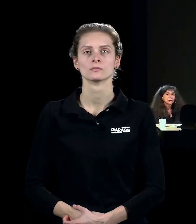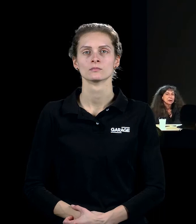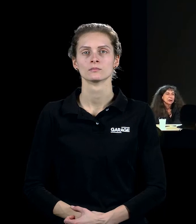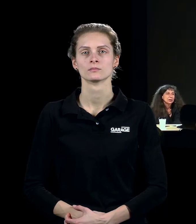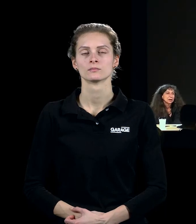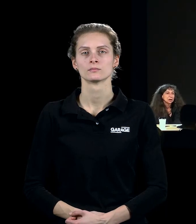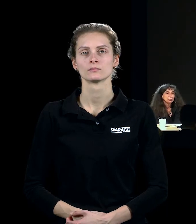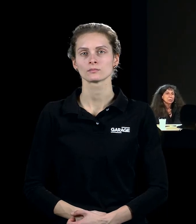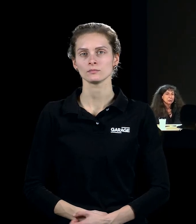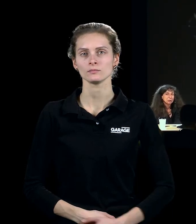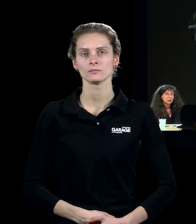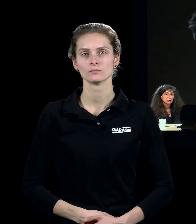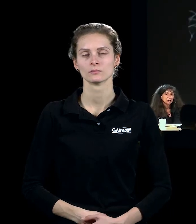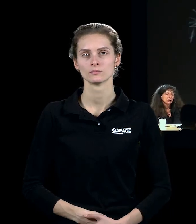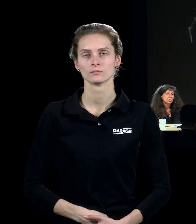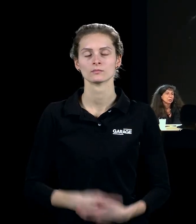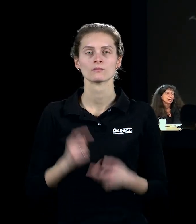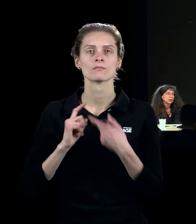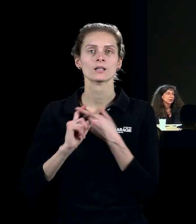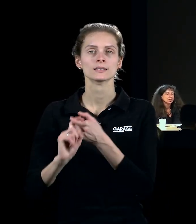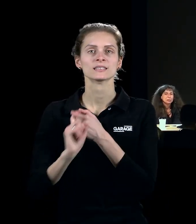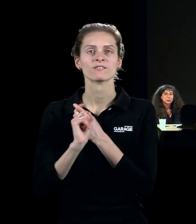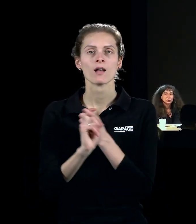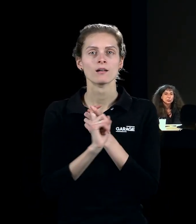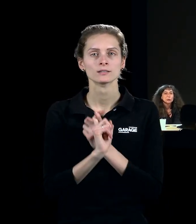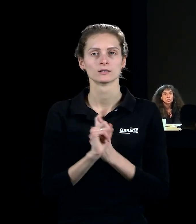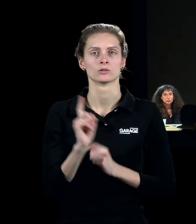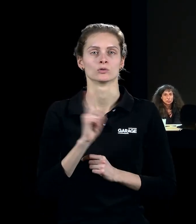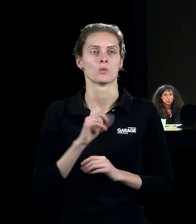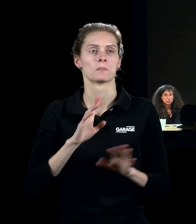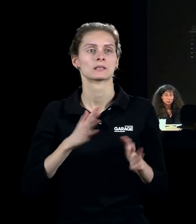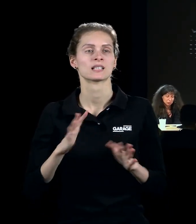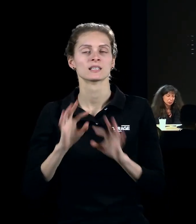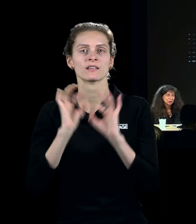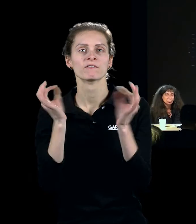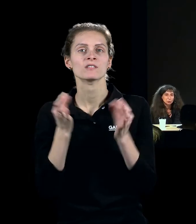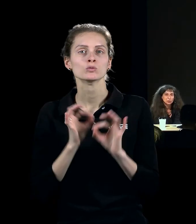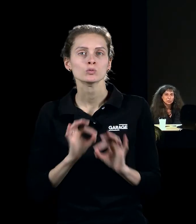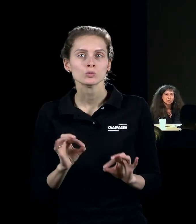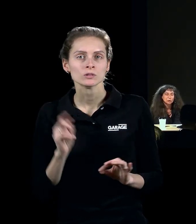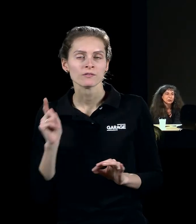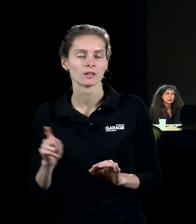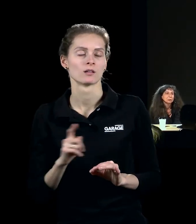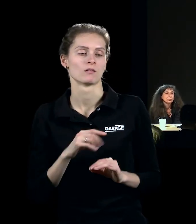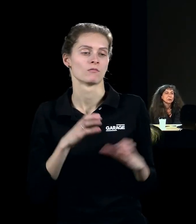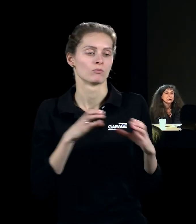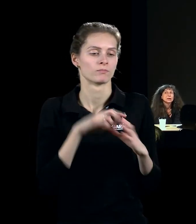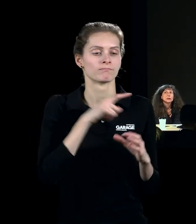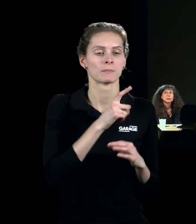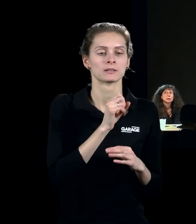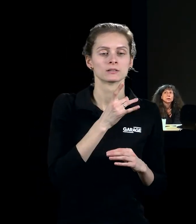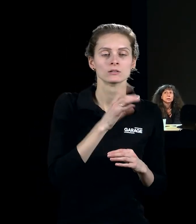Вот хотя, конечно, была связь того, что происходило в искусстве того, в том числе в том, что делала группа Зира, с тем, что